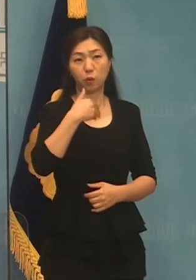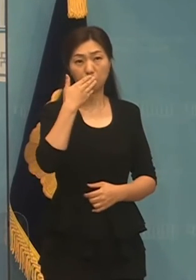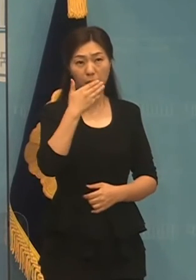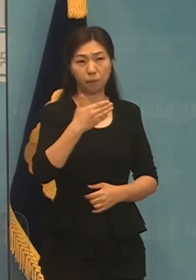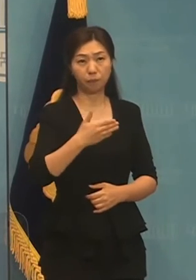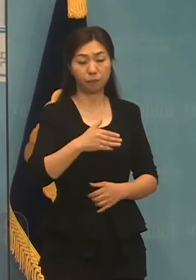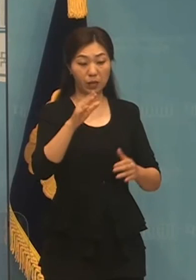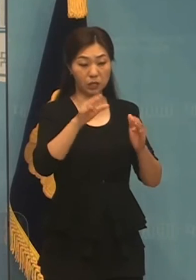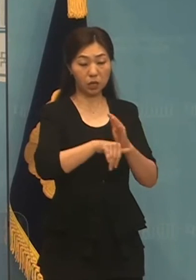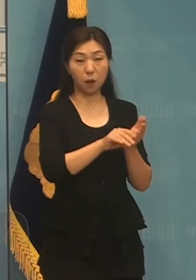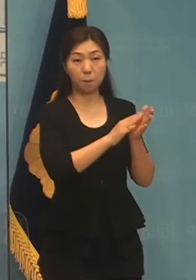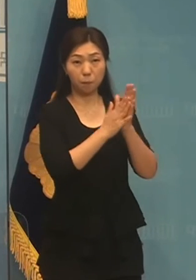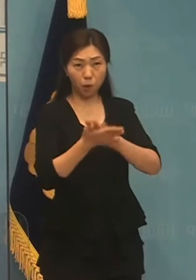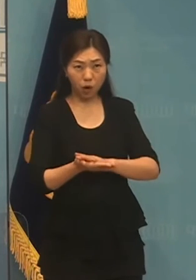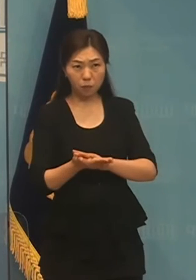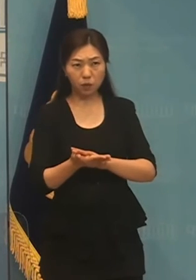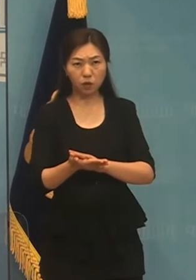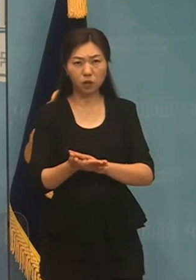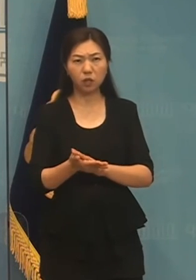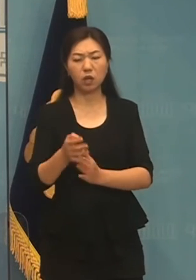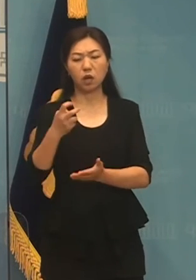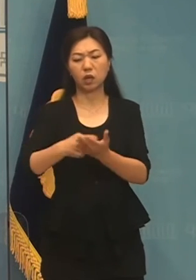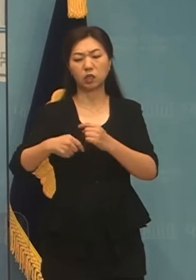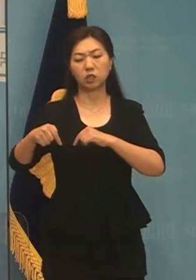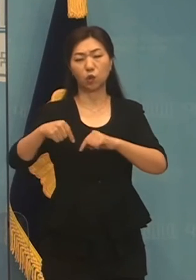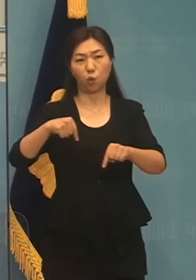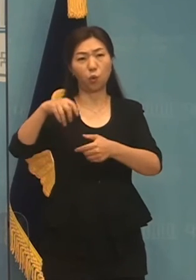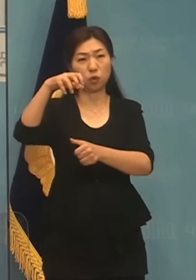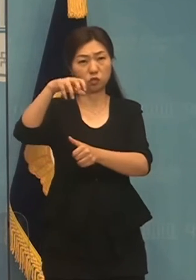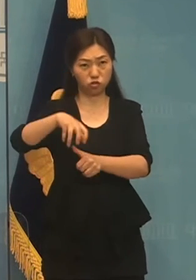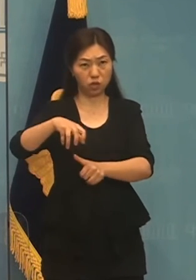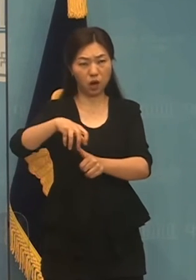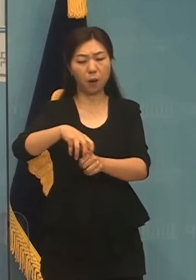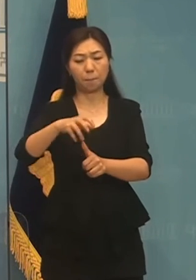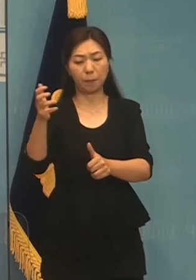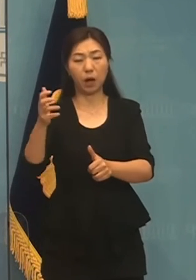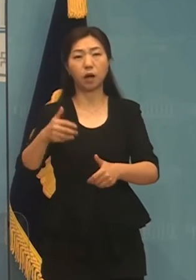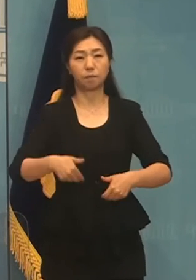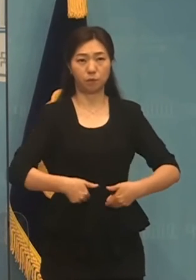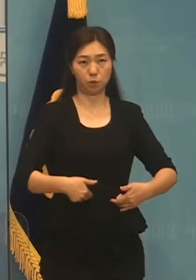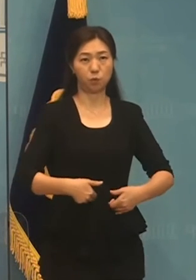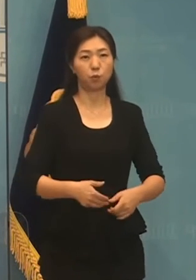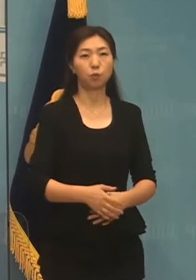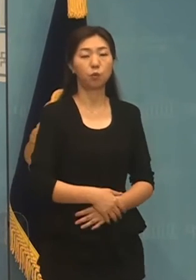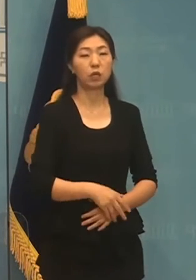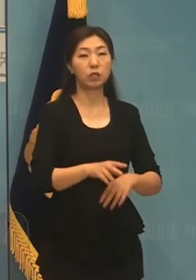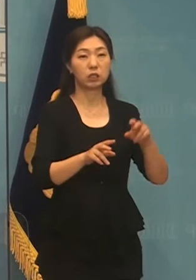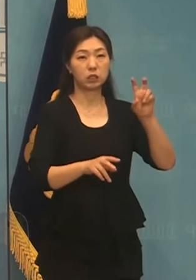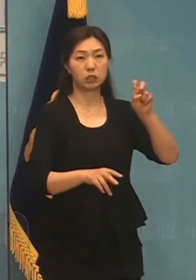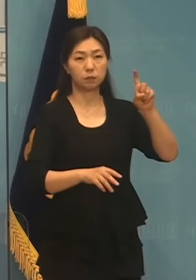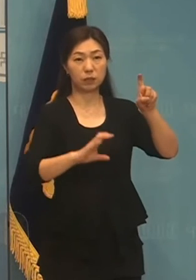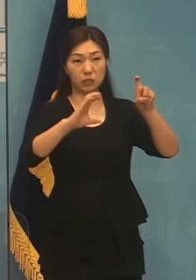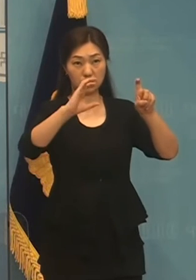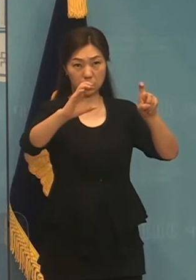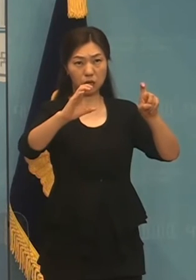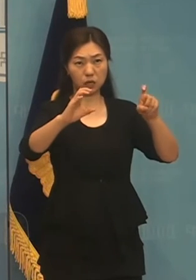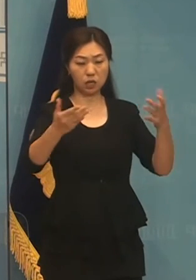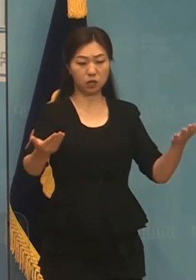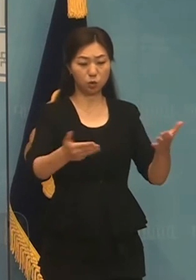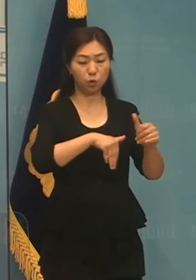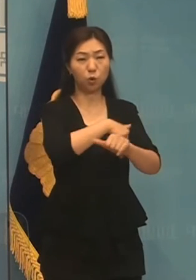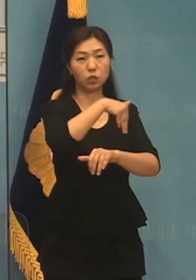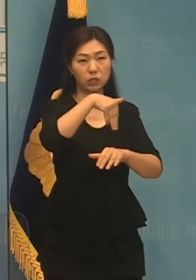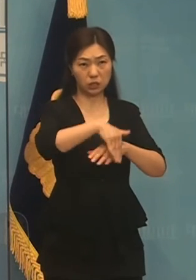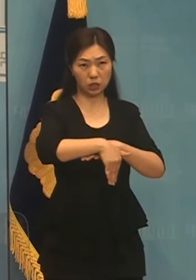대개는 시대 변화를 가능하지 못하는 노동규제는 과감하게 실패하고 21세기 근로형태에 적합한